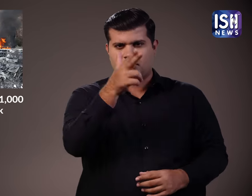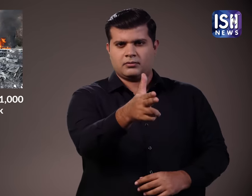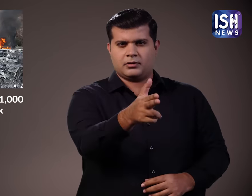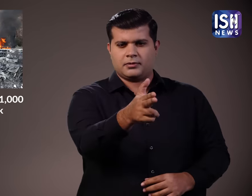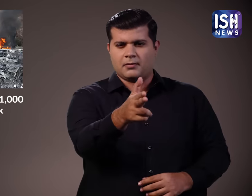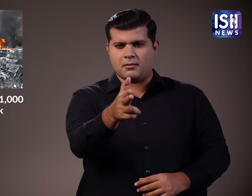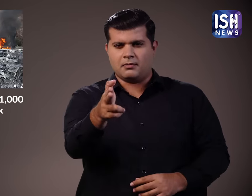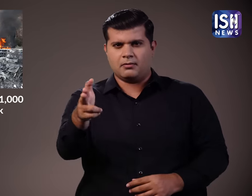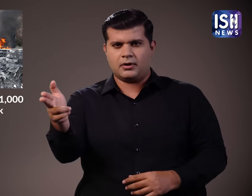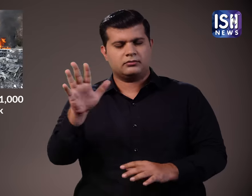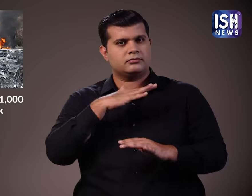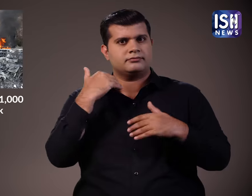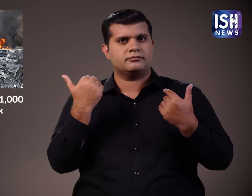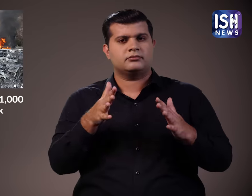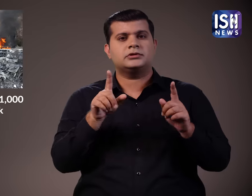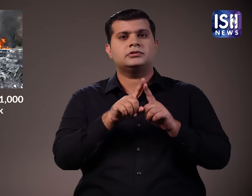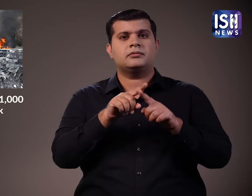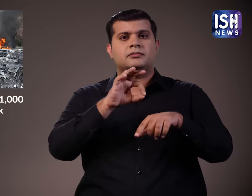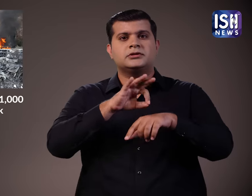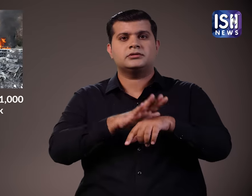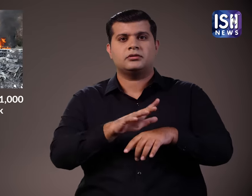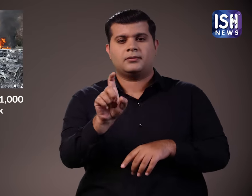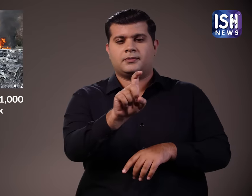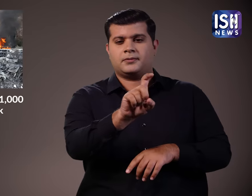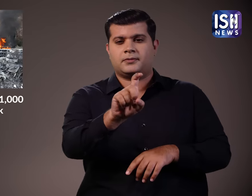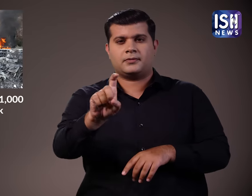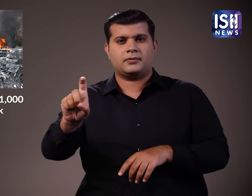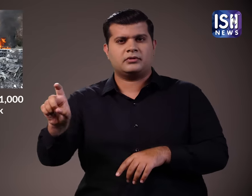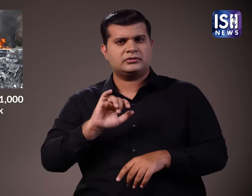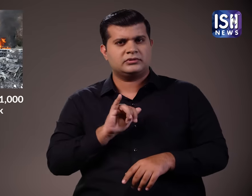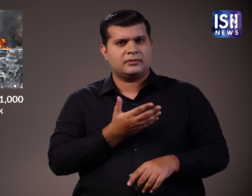जैसे कि वे कीडे मार रहे हो